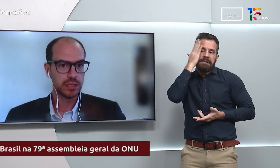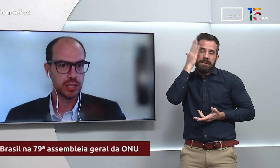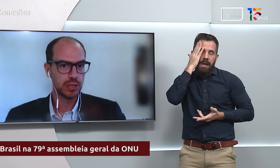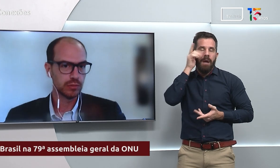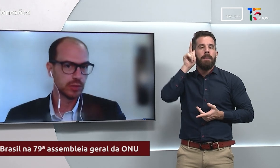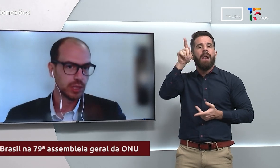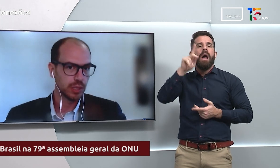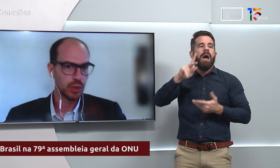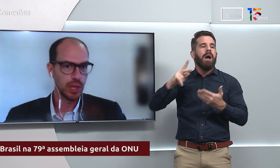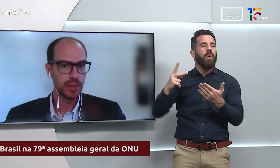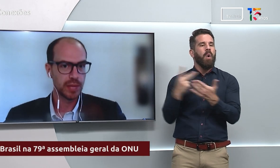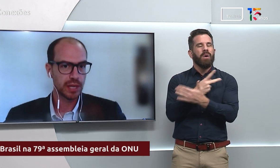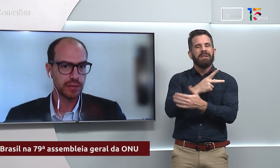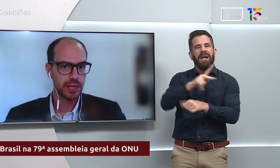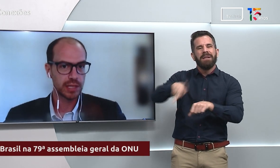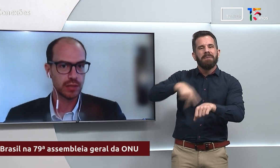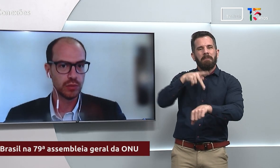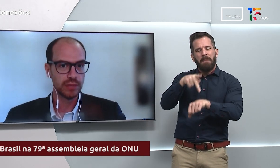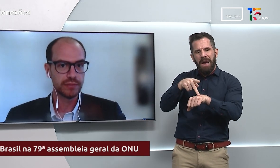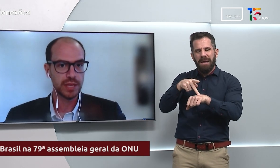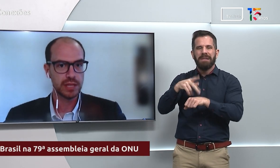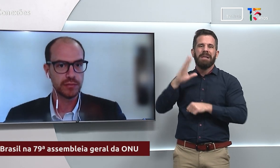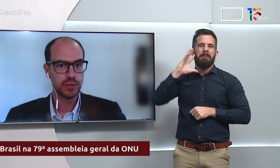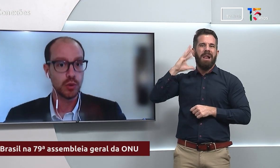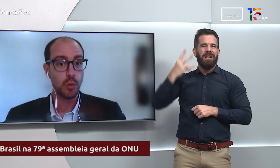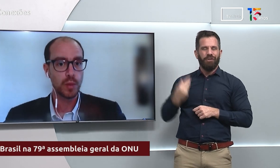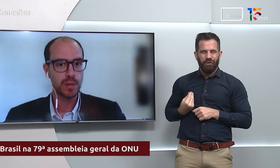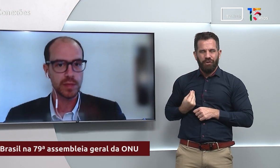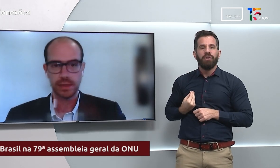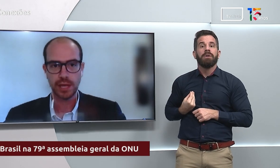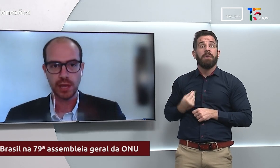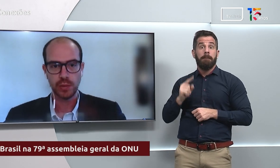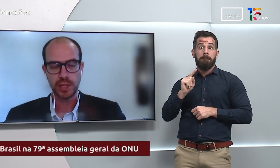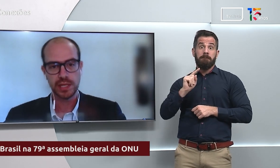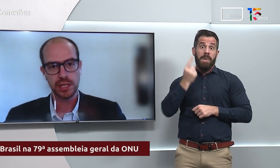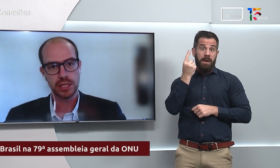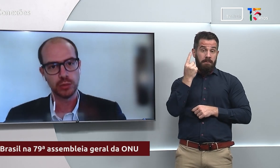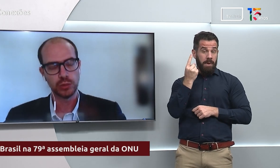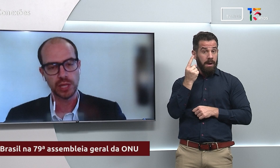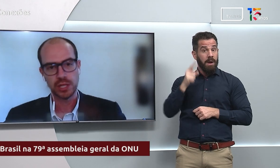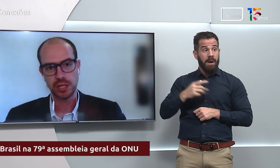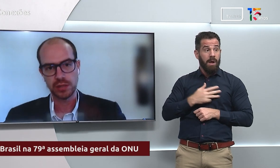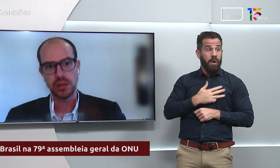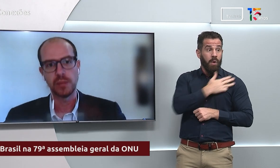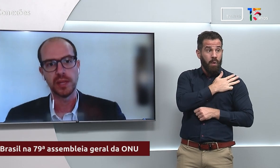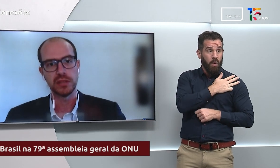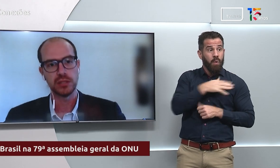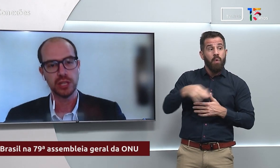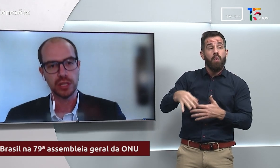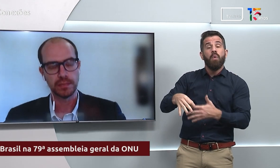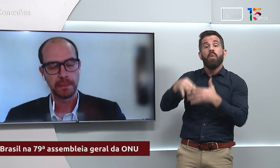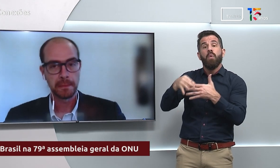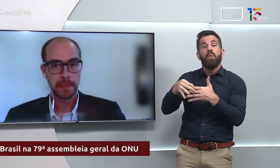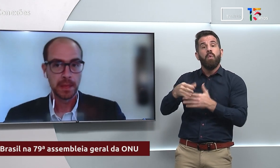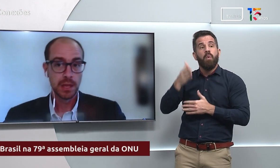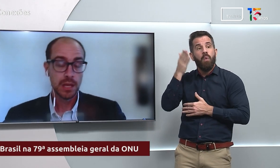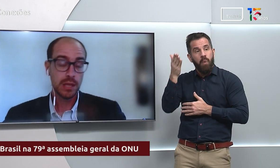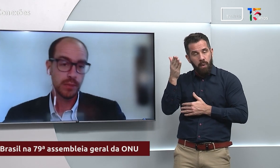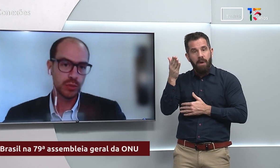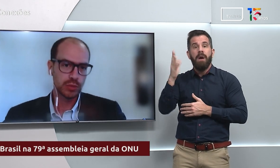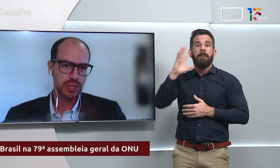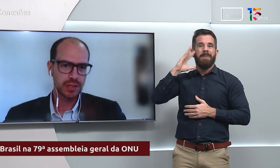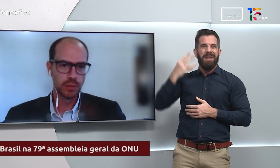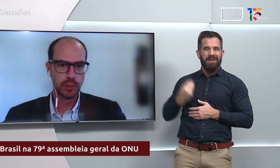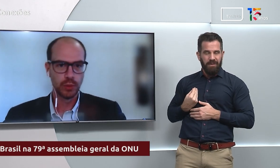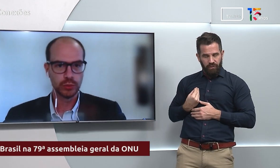palestino. A primeira referência que o Lula fez foi cumprimentar o presidente da Autoridade Nacional Palestina. E